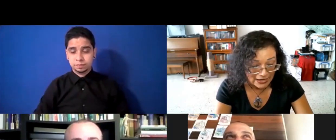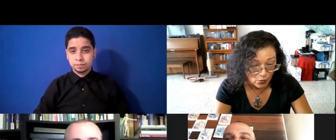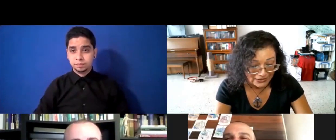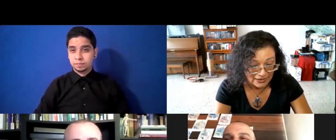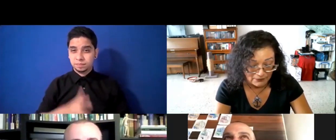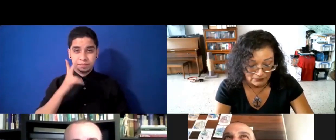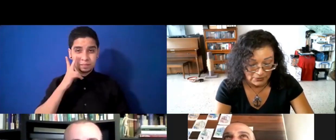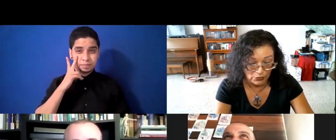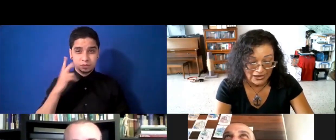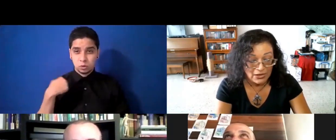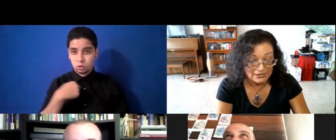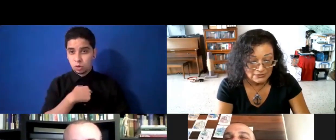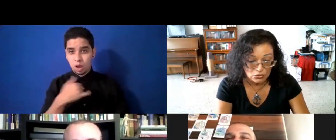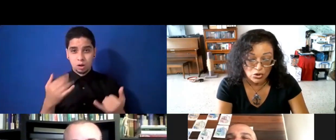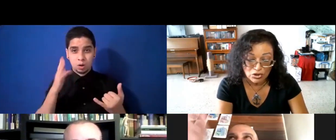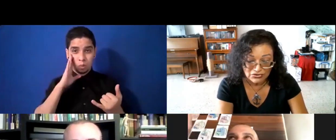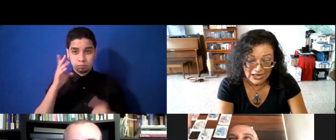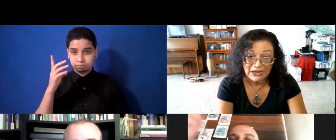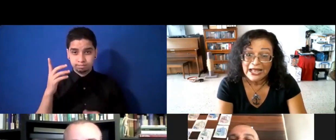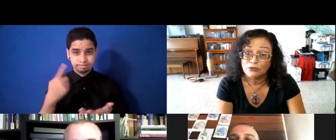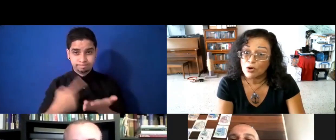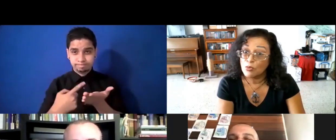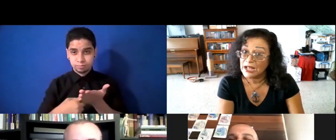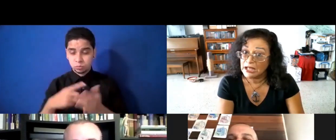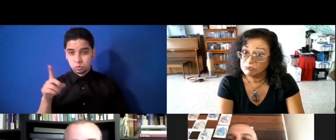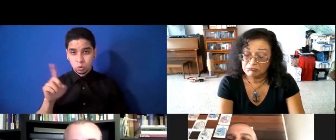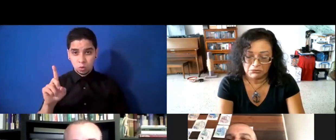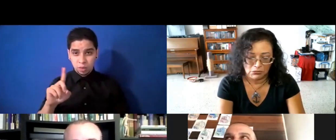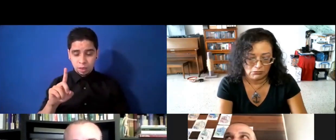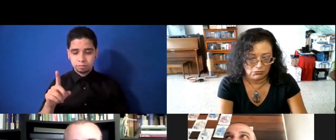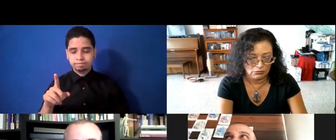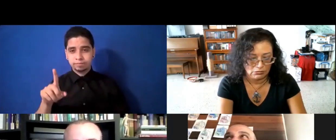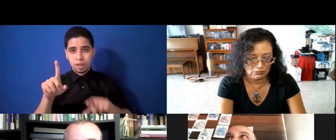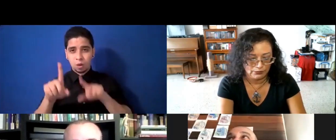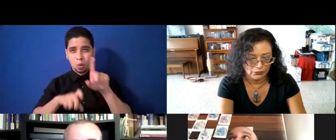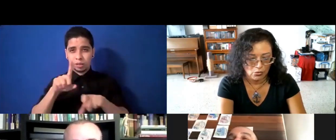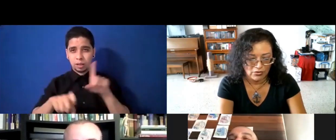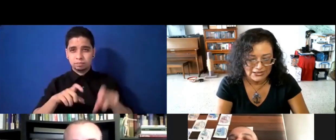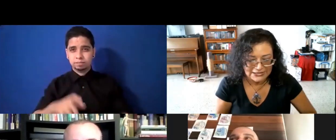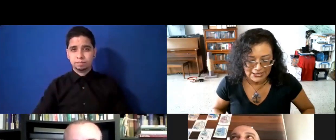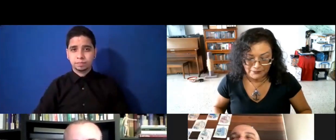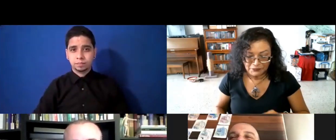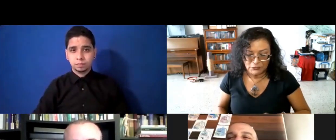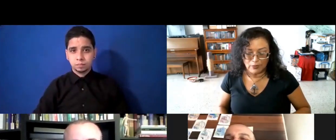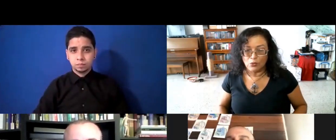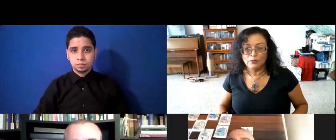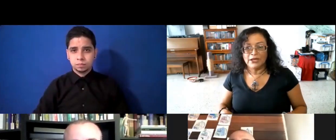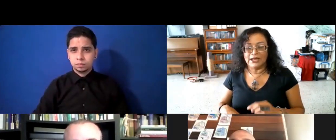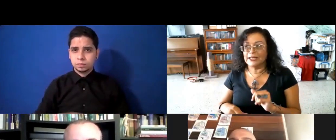encuestas. Porque yo no sé, ¿verdad? Esto es como una, ¿cómo que dice W? Que es